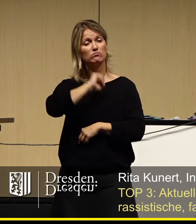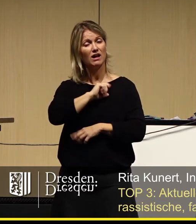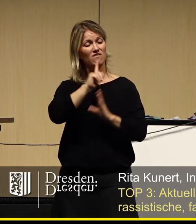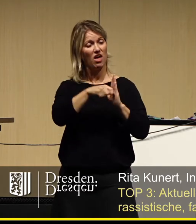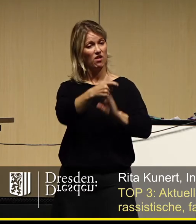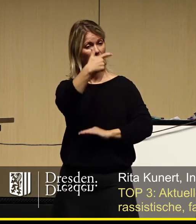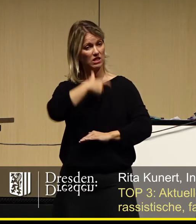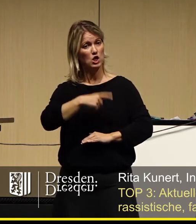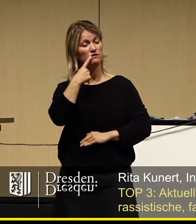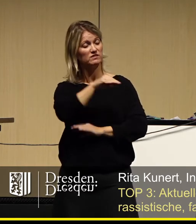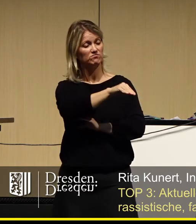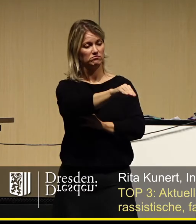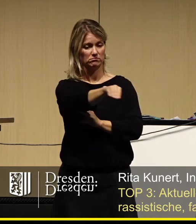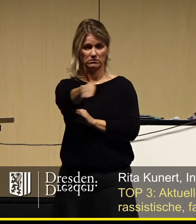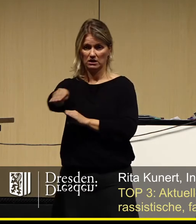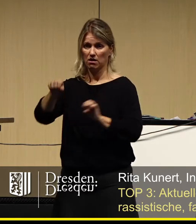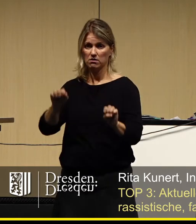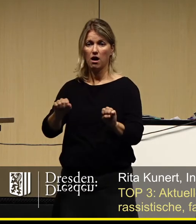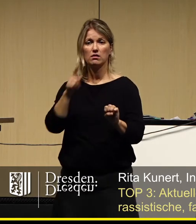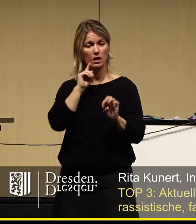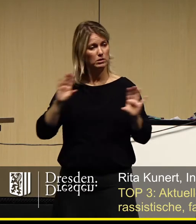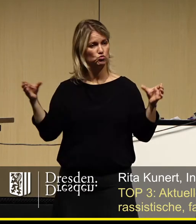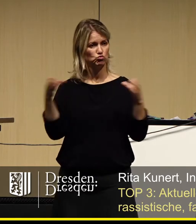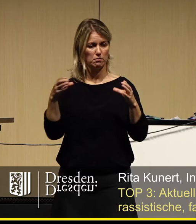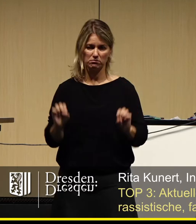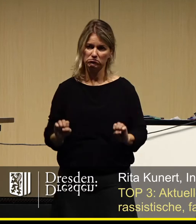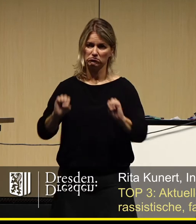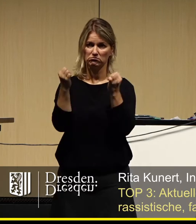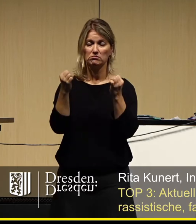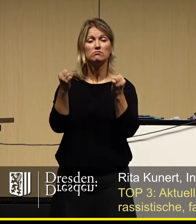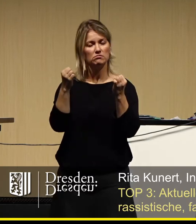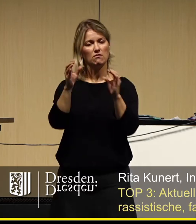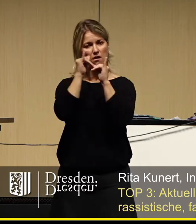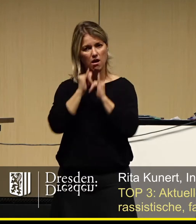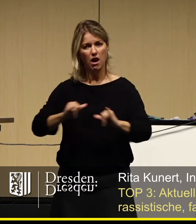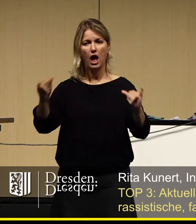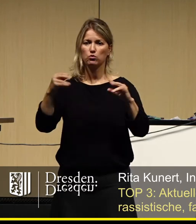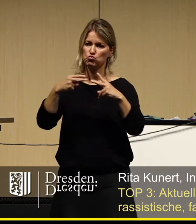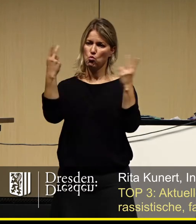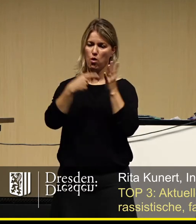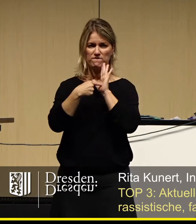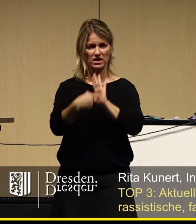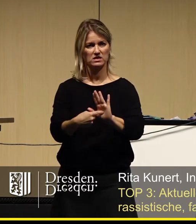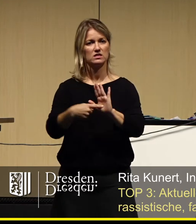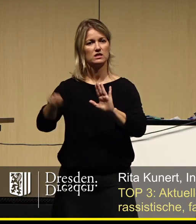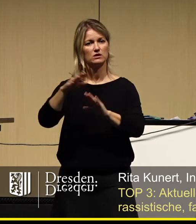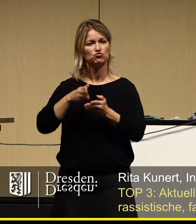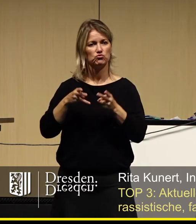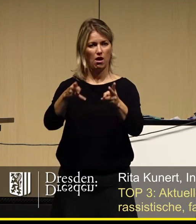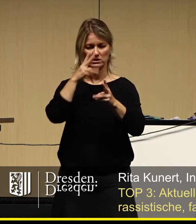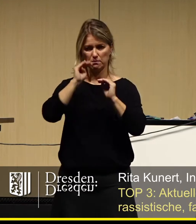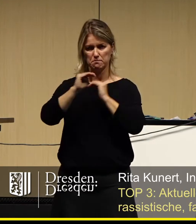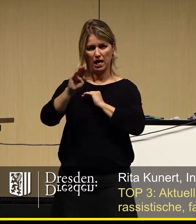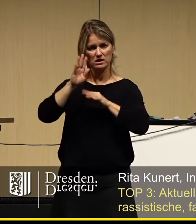Wählerschaft an. Dann bewegen wir uns gemeinsam, unüberhörbar und unübersehbar auf die Straßen und Plätze und